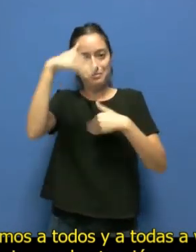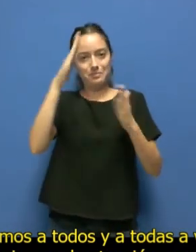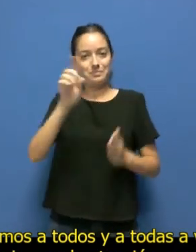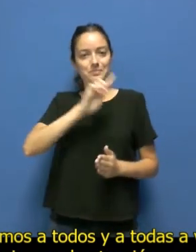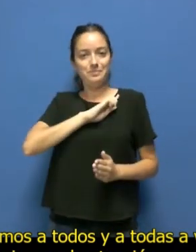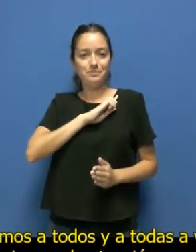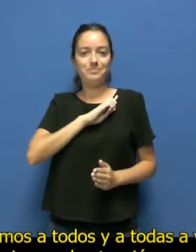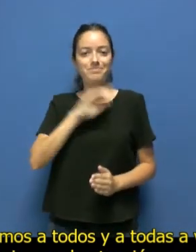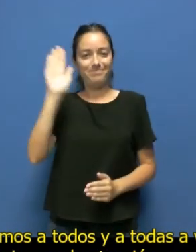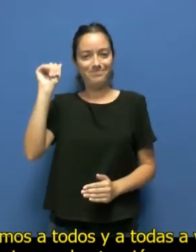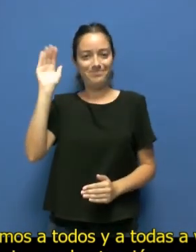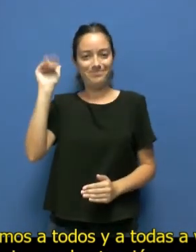atención. Un saludo.